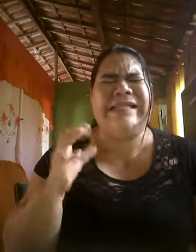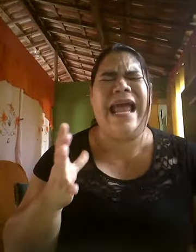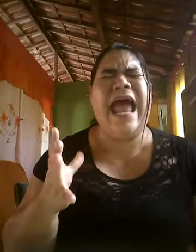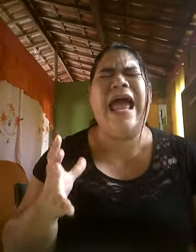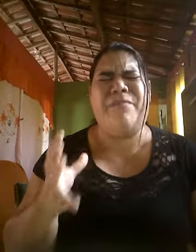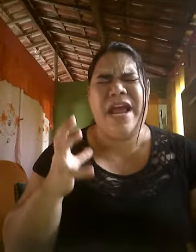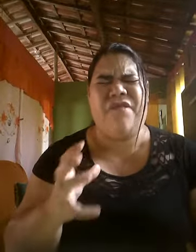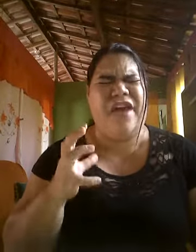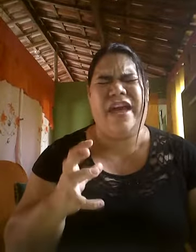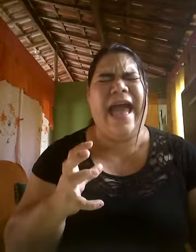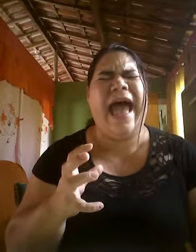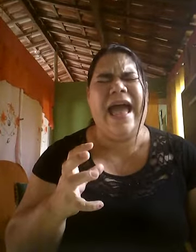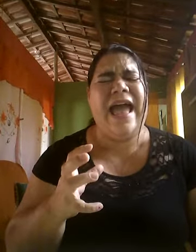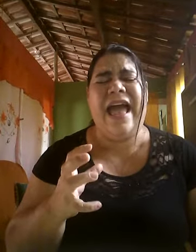pra sempre, fiel.